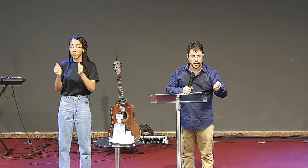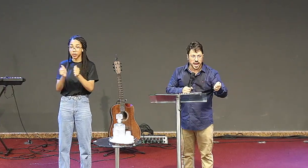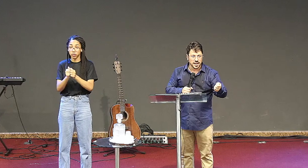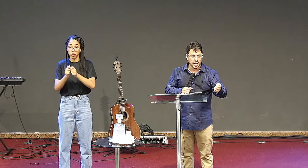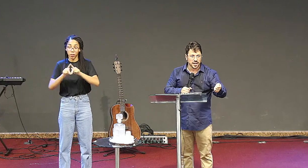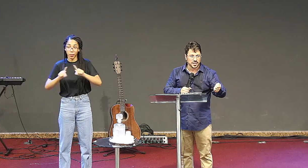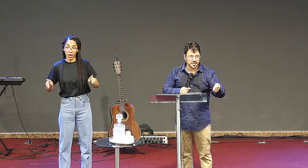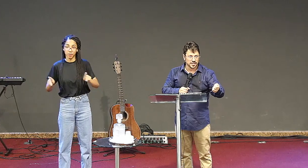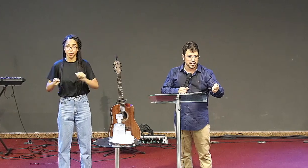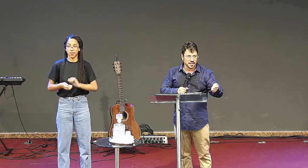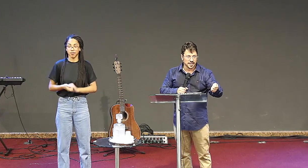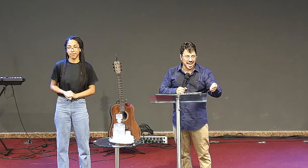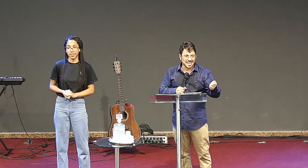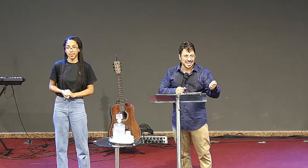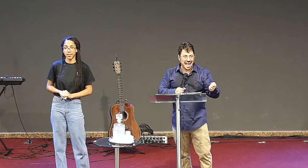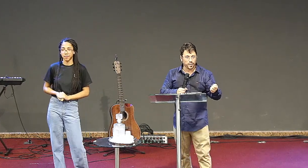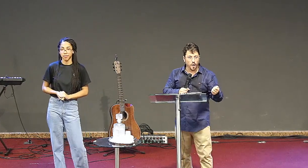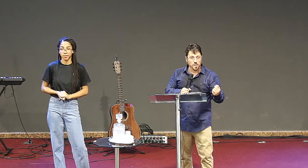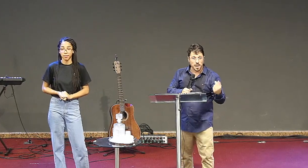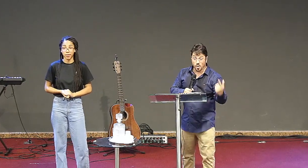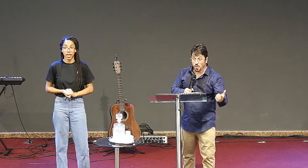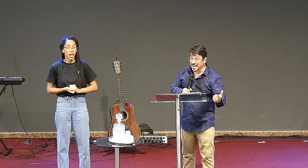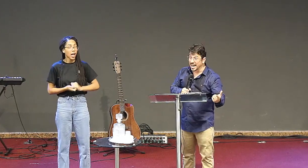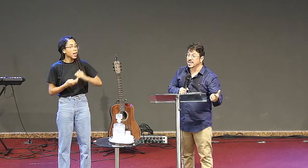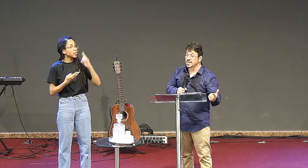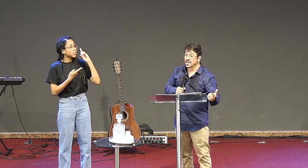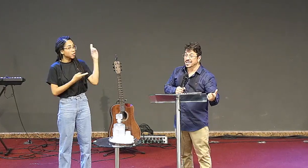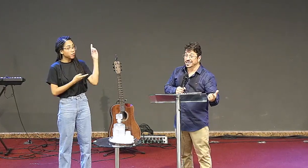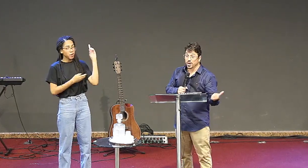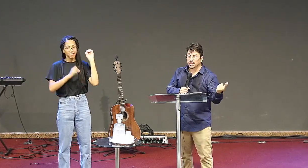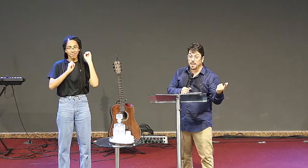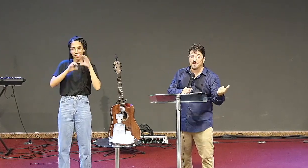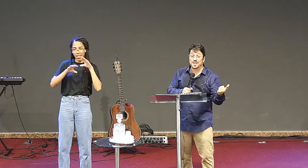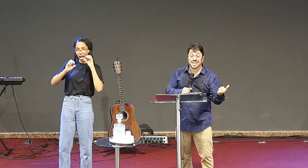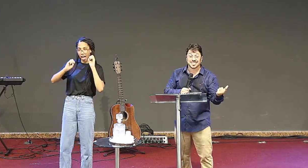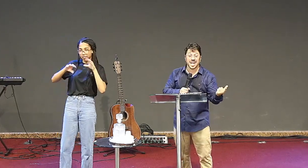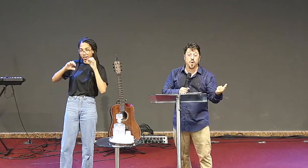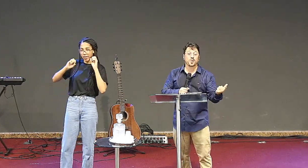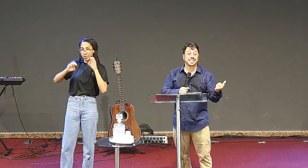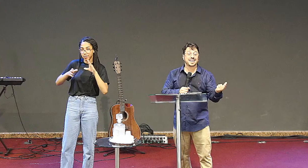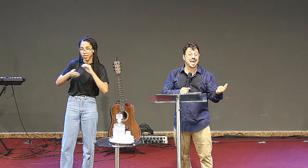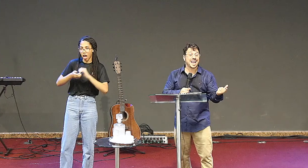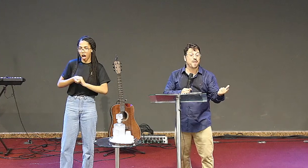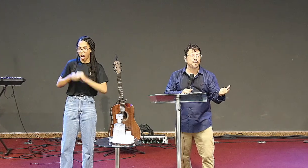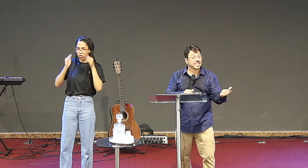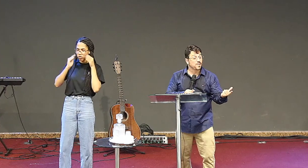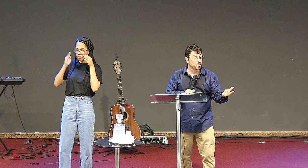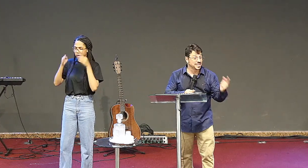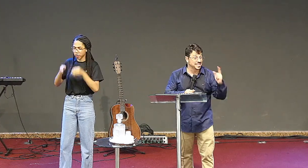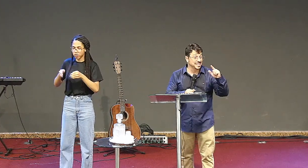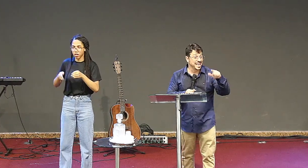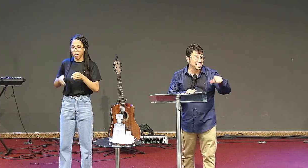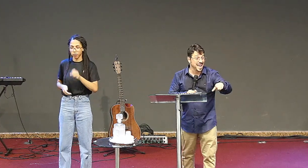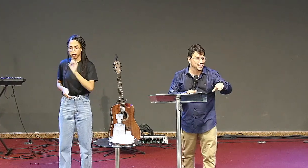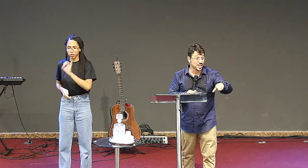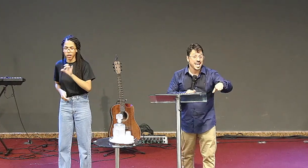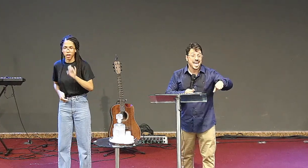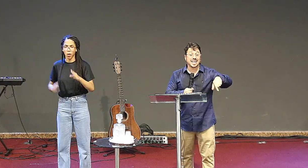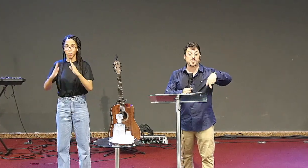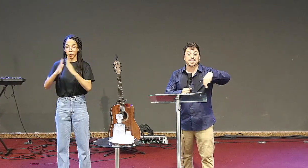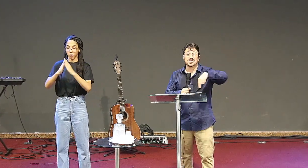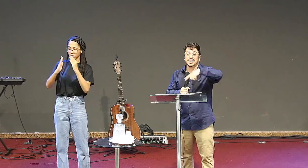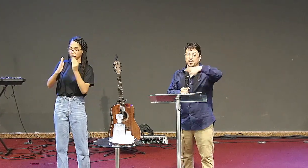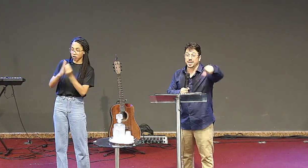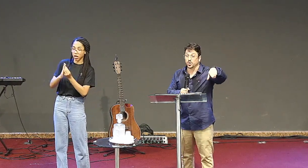puxão de orelha era dado de forma pública. Deus chamava a atenção e declarava o que estava acontecendo na igreja.